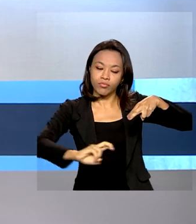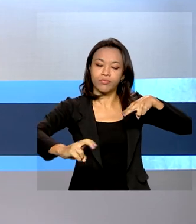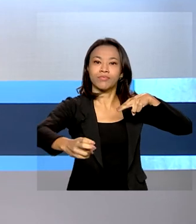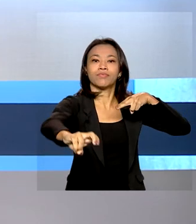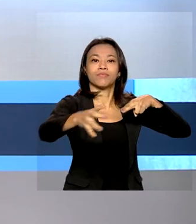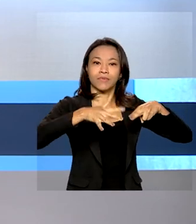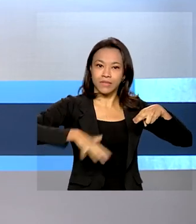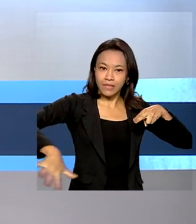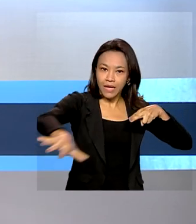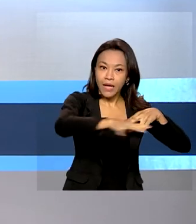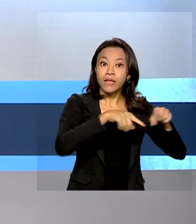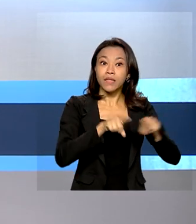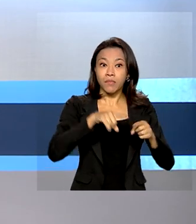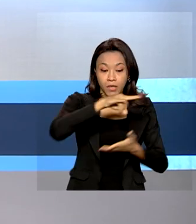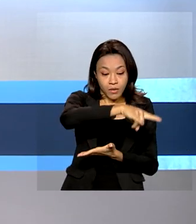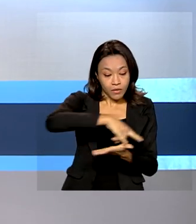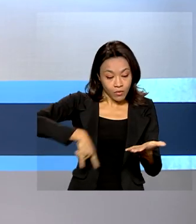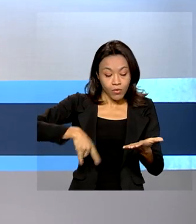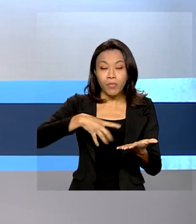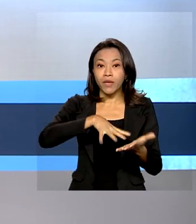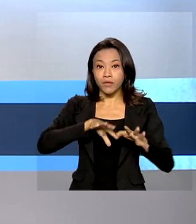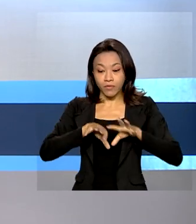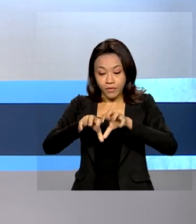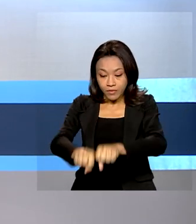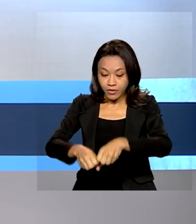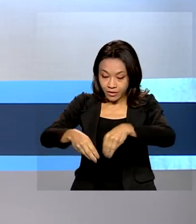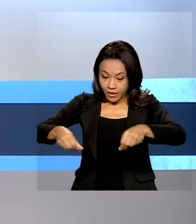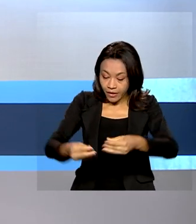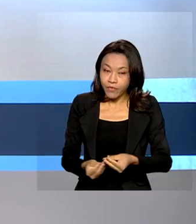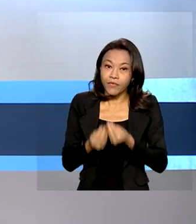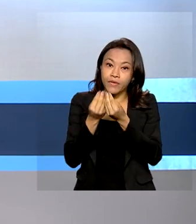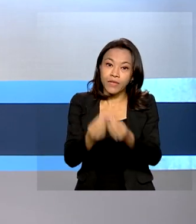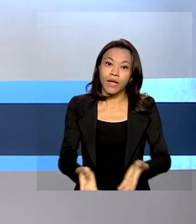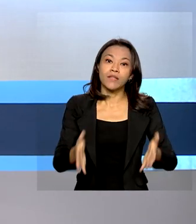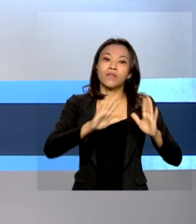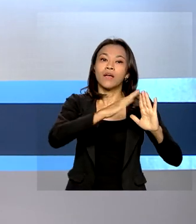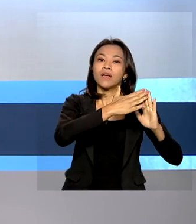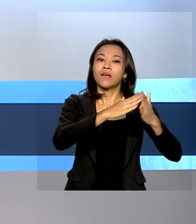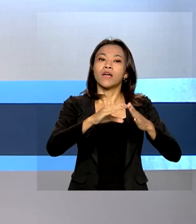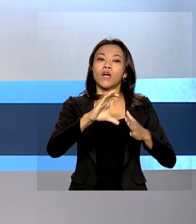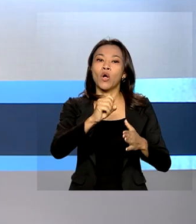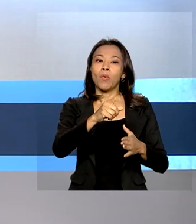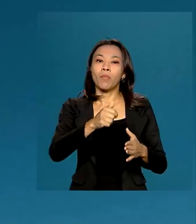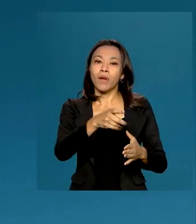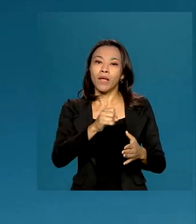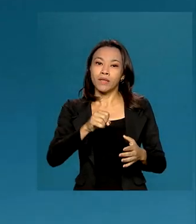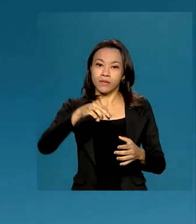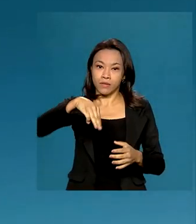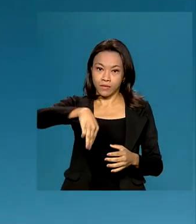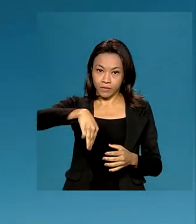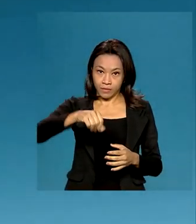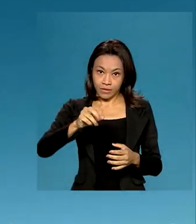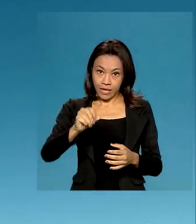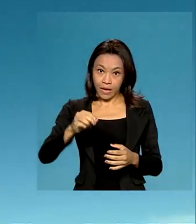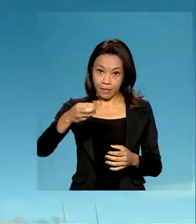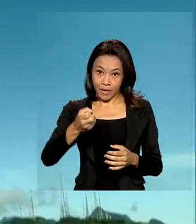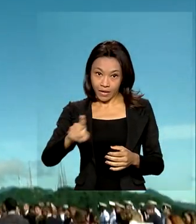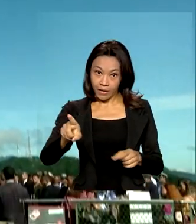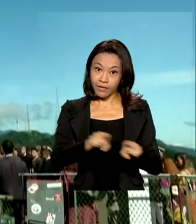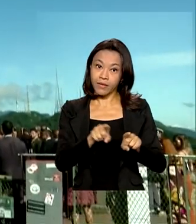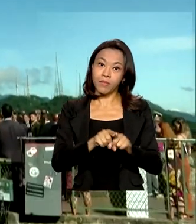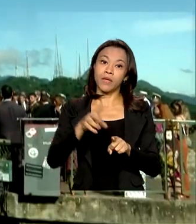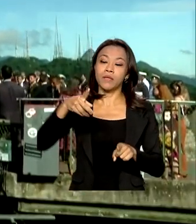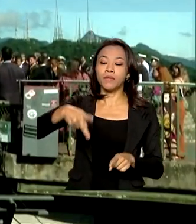regularização fundiária de comunidades do Complexo da Maré e do Parque Alegria. Na cerimônia foi